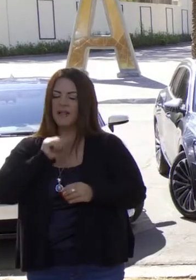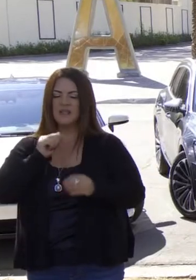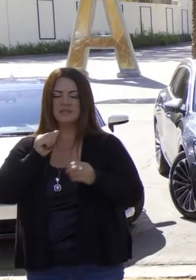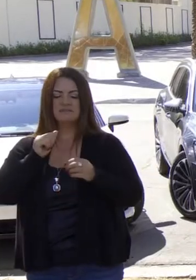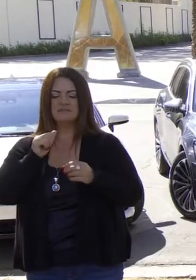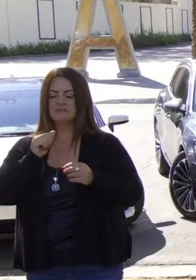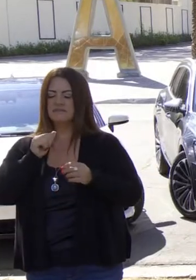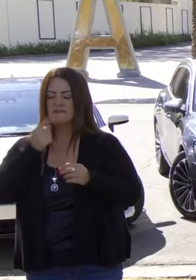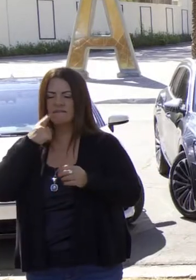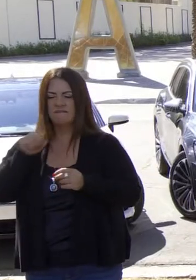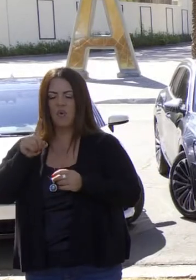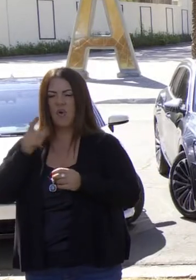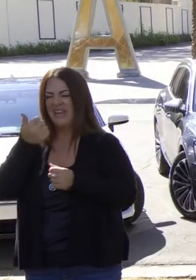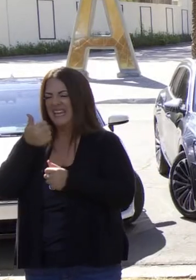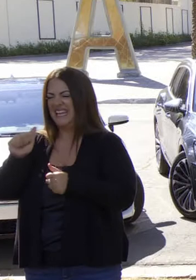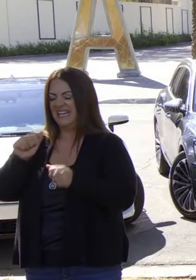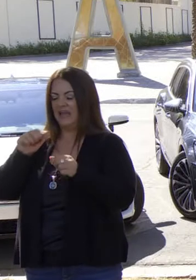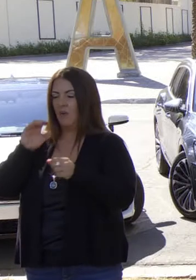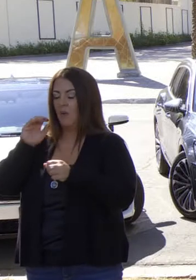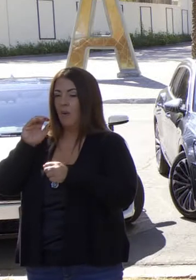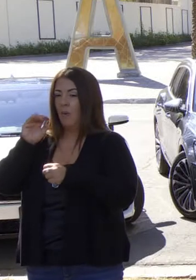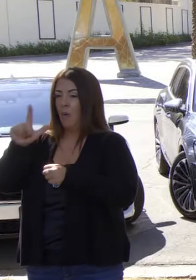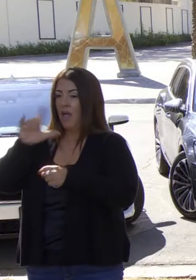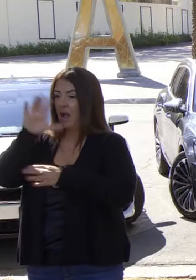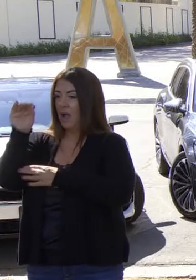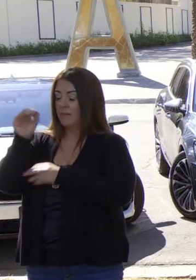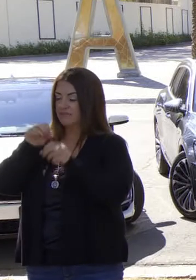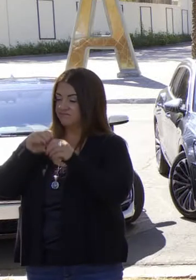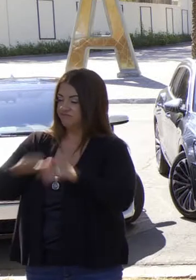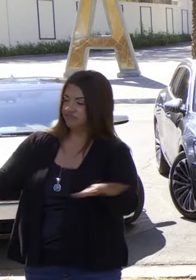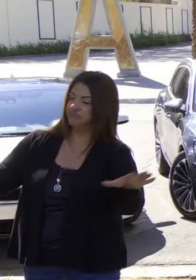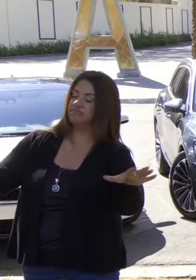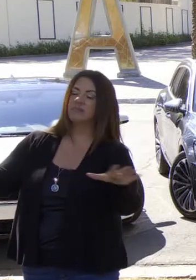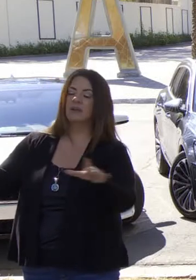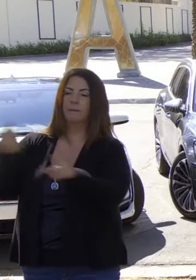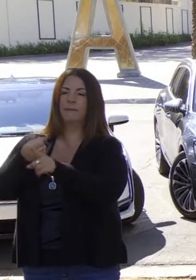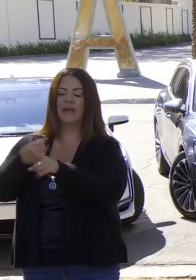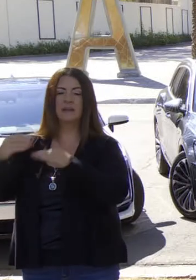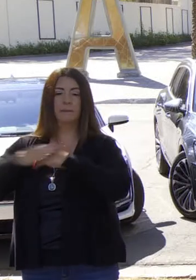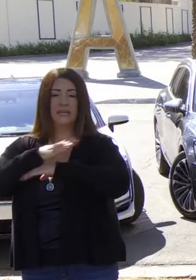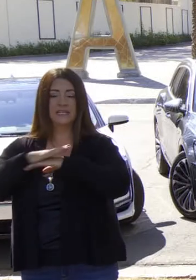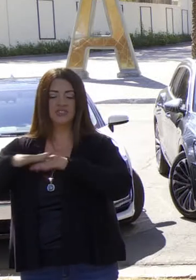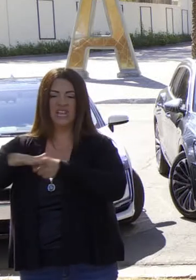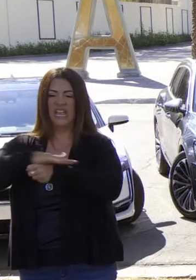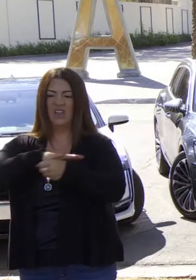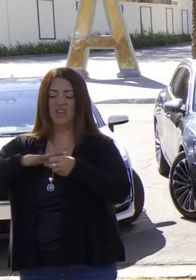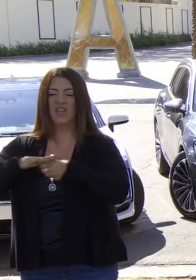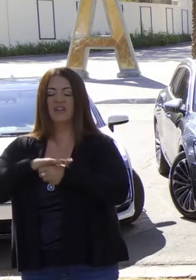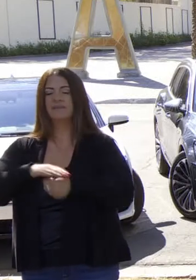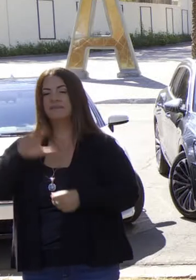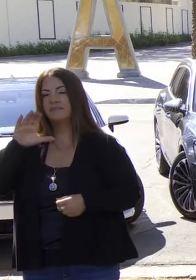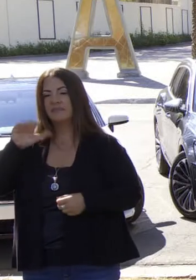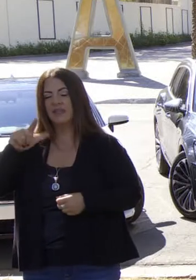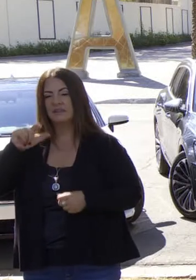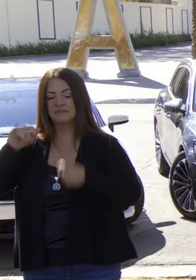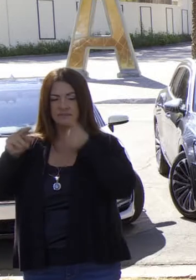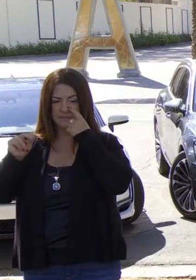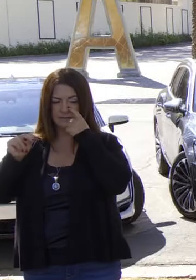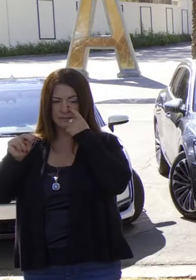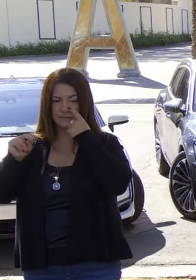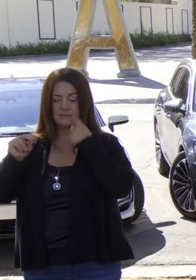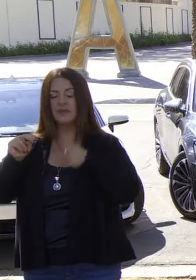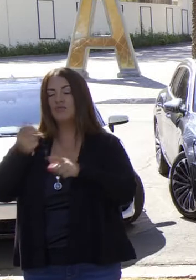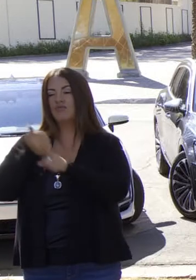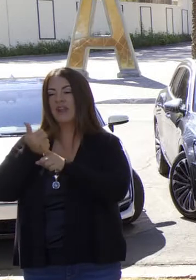norma de cero tolerancia para estos proyectos de ley, que son expresiones superficiales. Cal Jam está